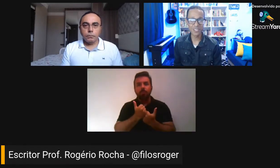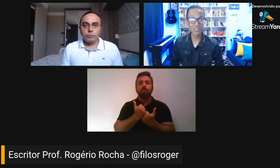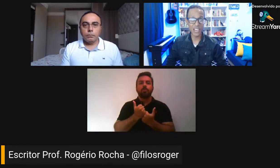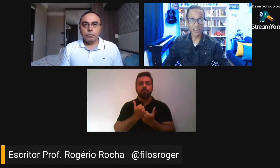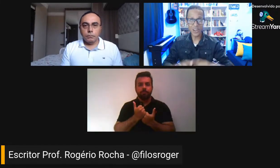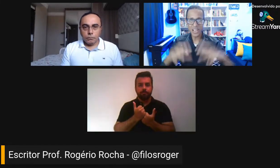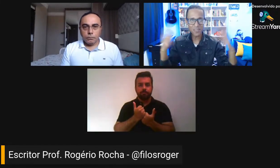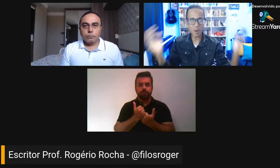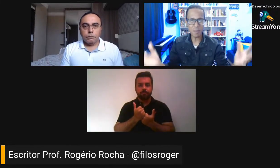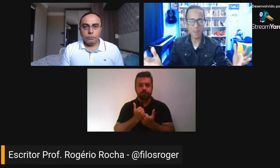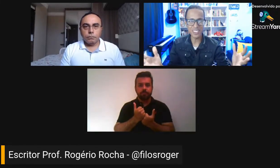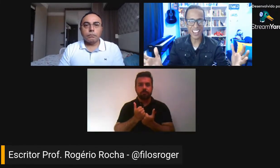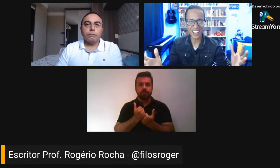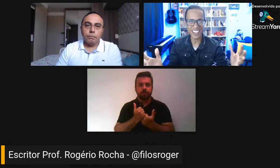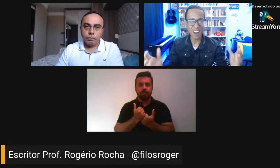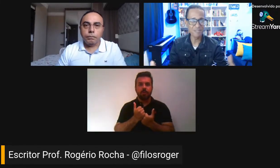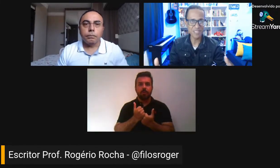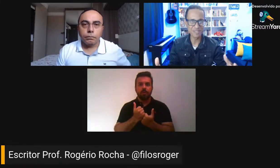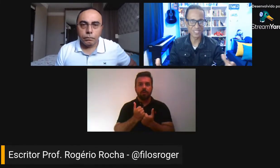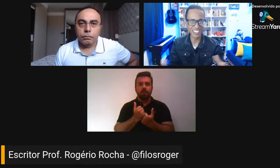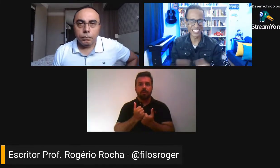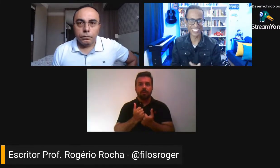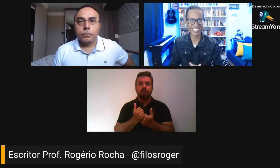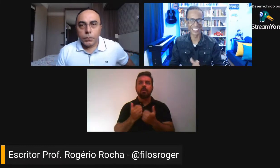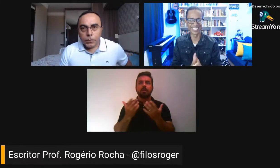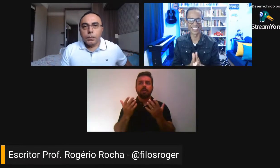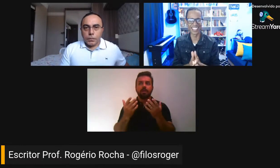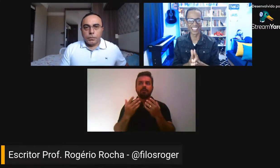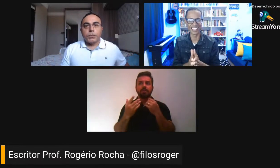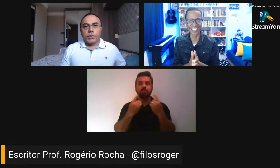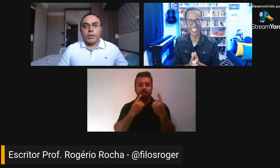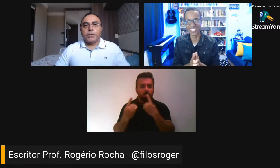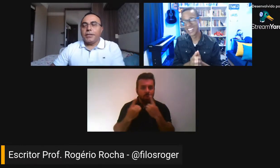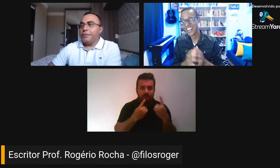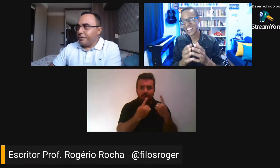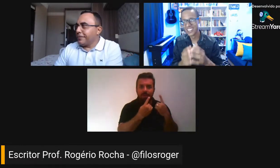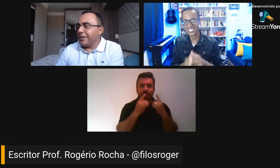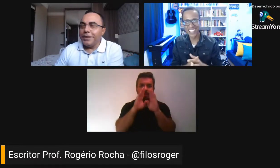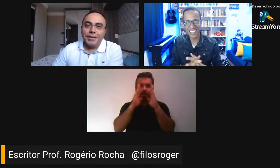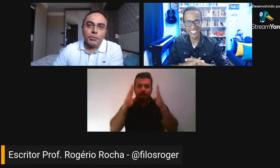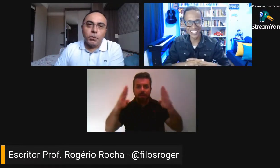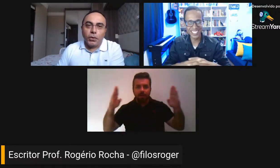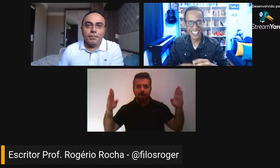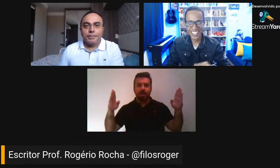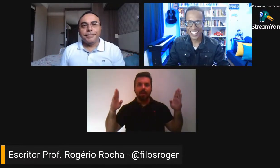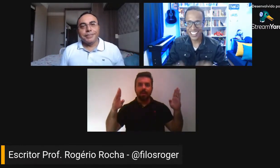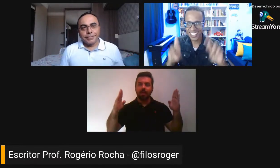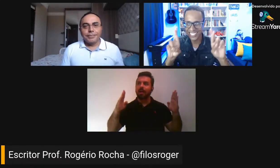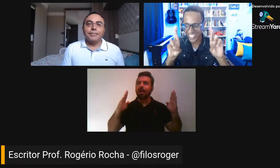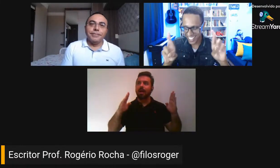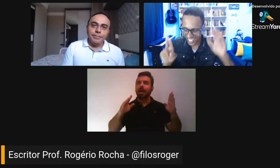fazer um dialogando com a biblioteca ao vivo, né? Sim, sim. Eu tenho